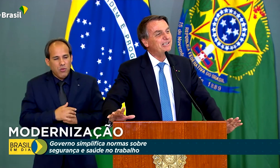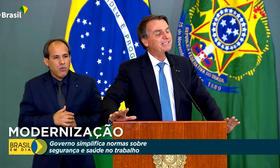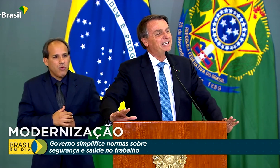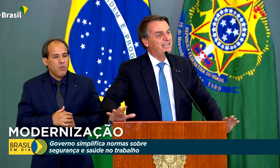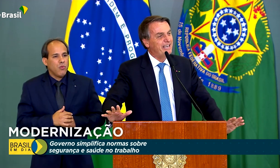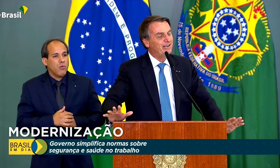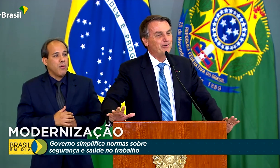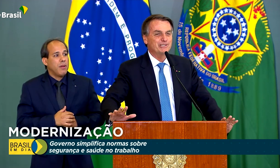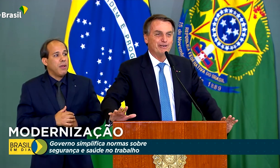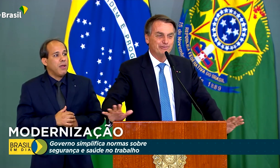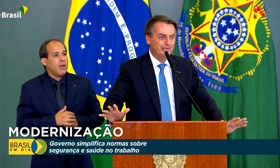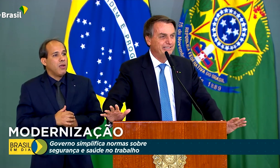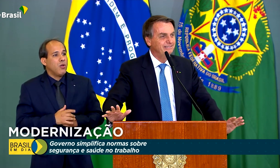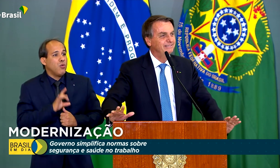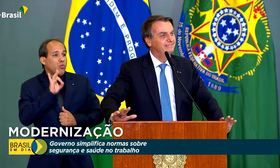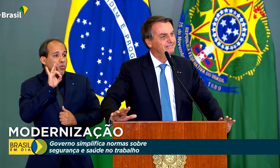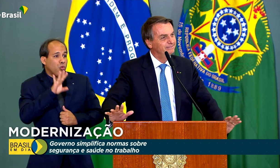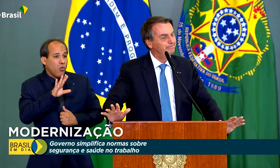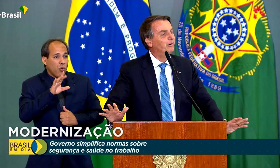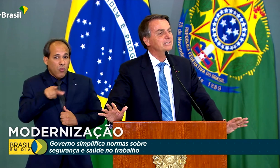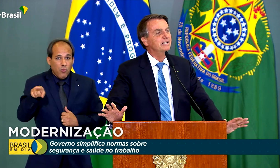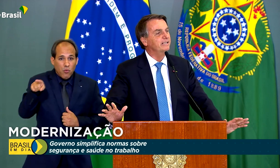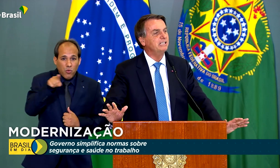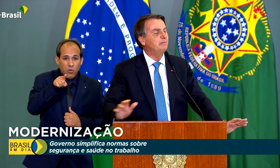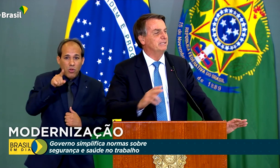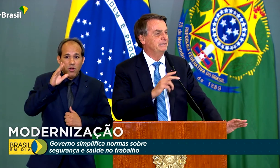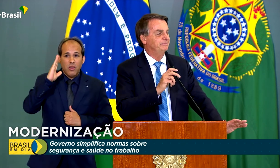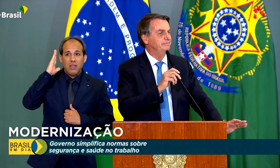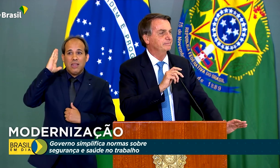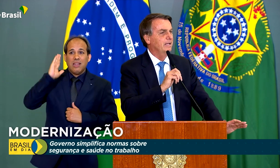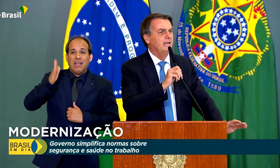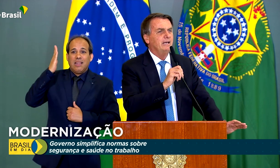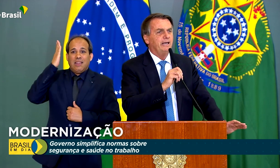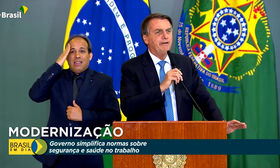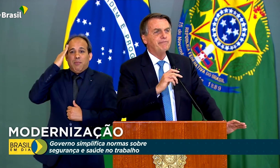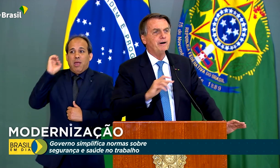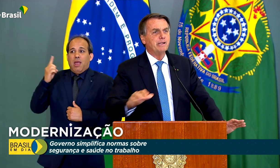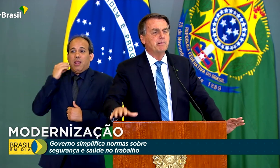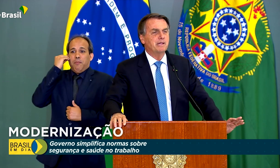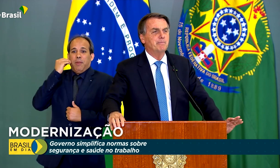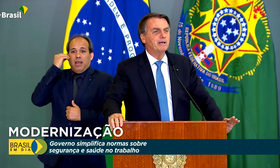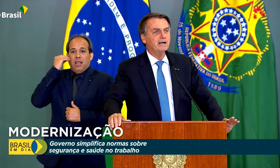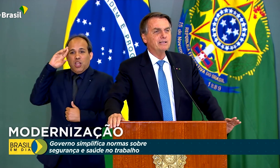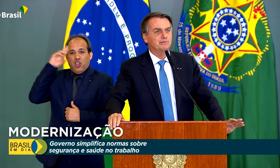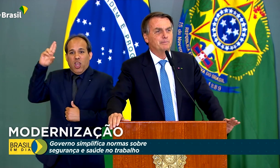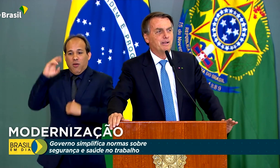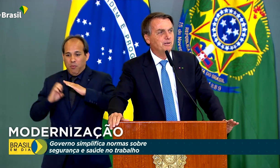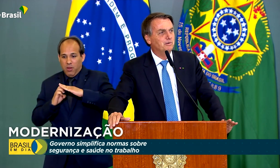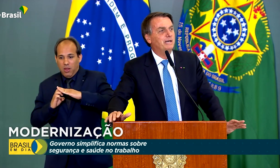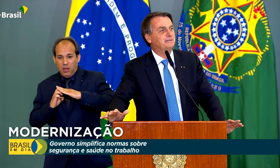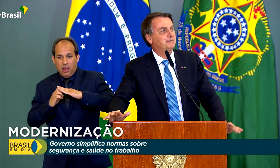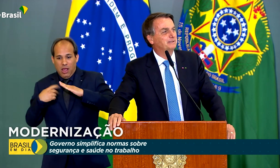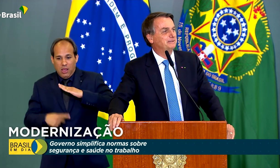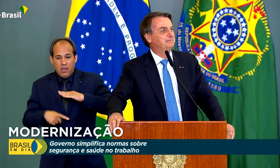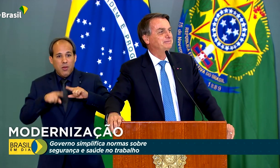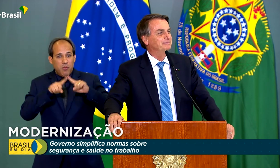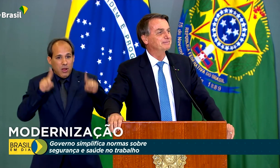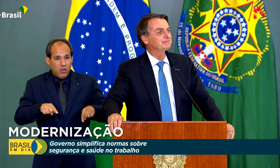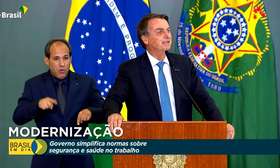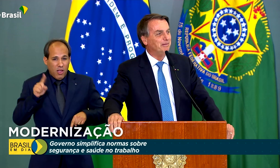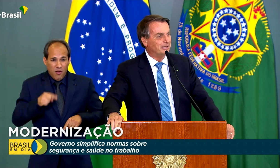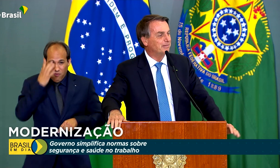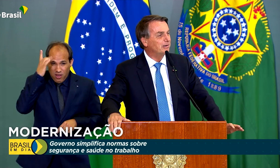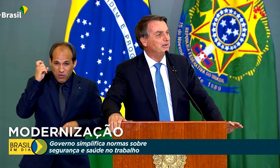Só quem é ou já foi pode dar essa resposta. É fácil ser empregado no Brasil ou é difícil?